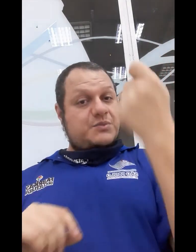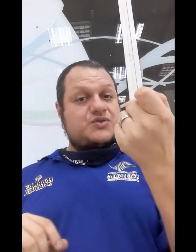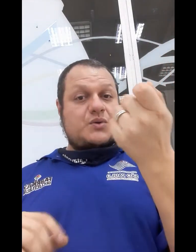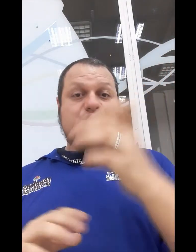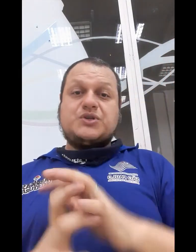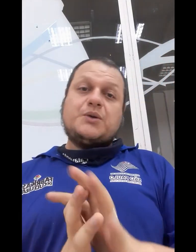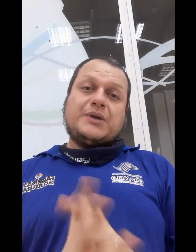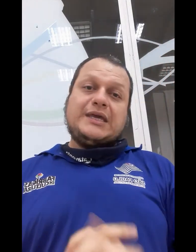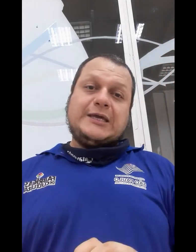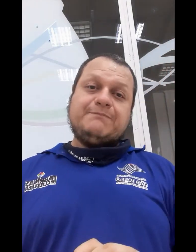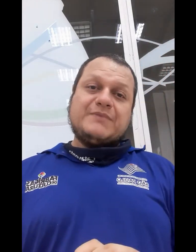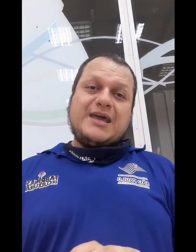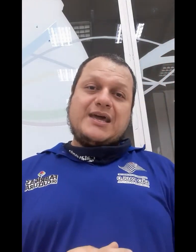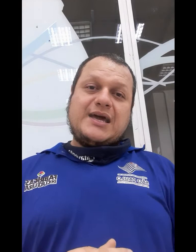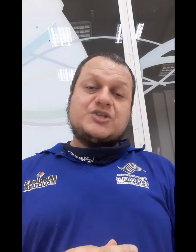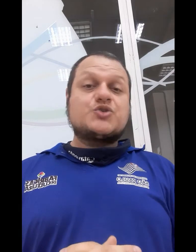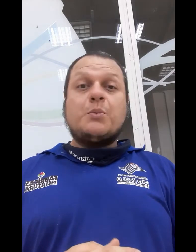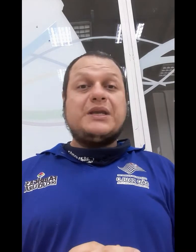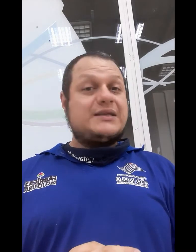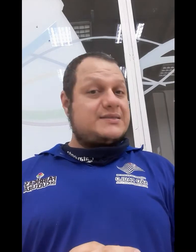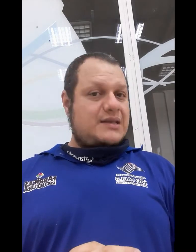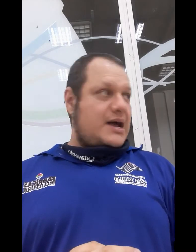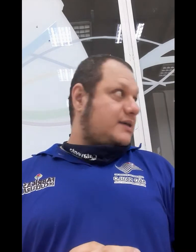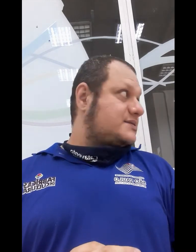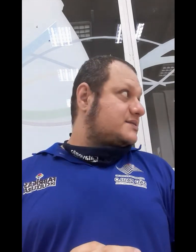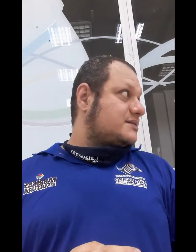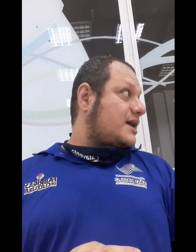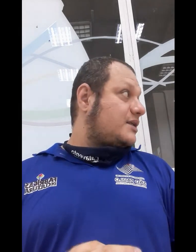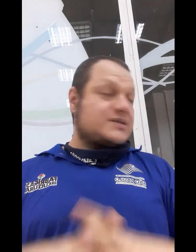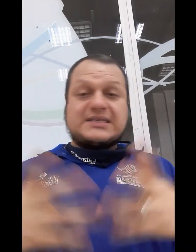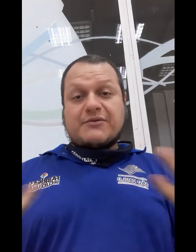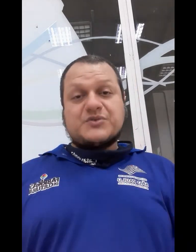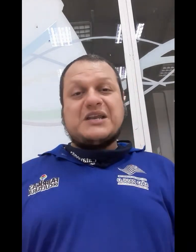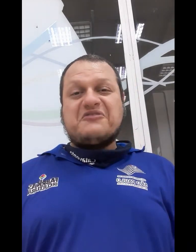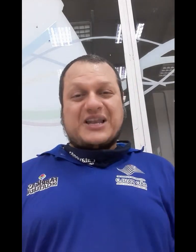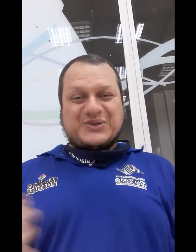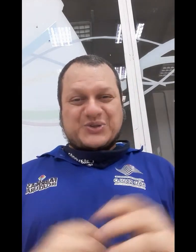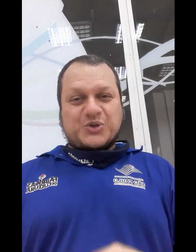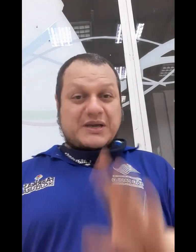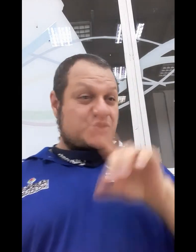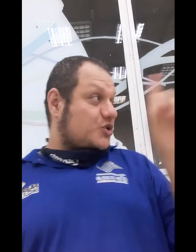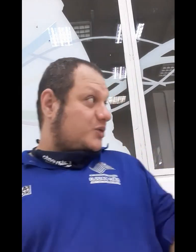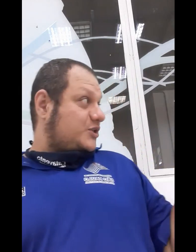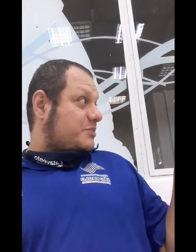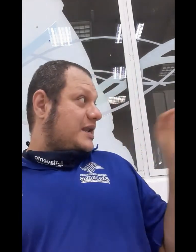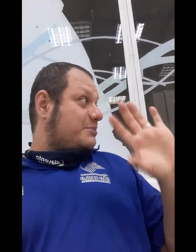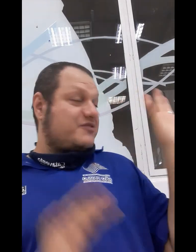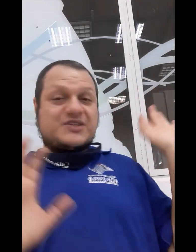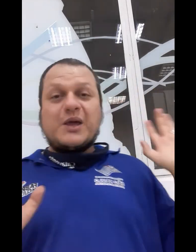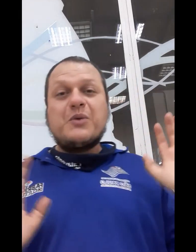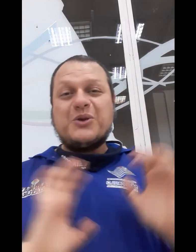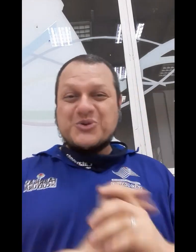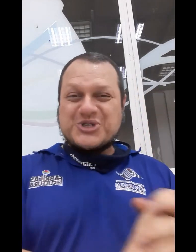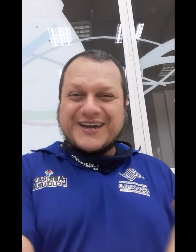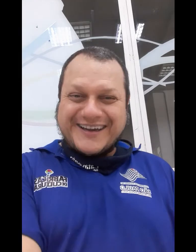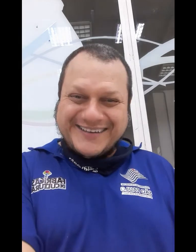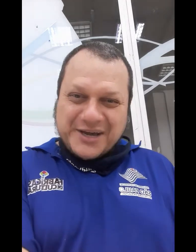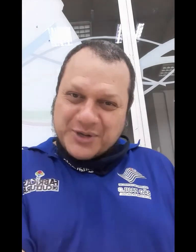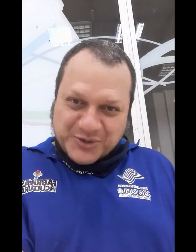pessoas tinham que descobrir que sinais nós estávamos ali falando e tudo mais. Eu só estou olhando para lá para ver se nenhum aluno chega, porque eu estou